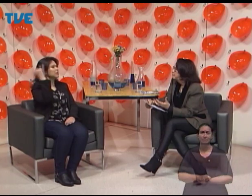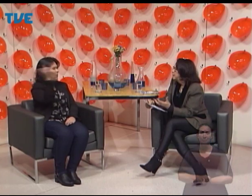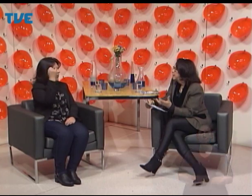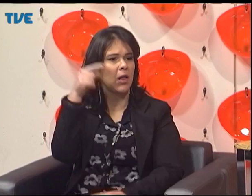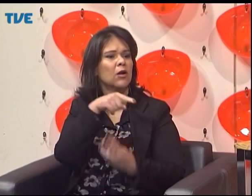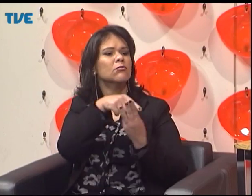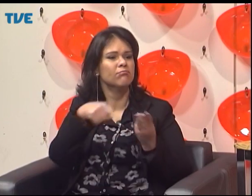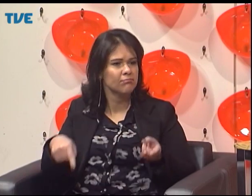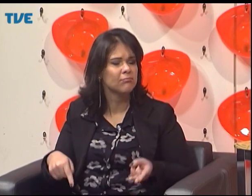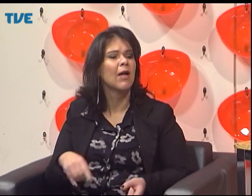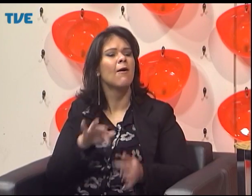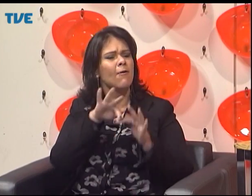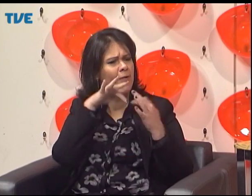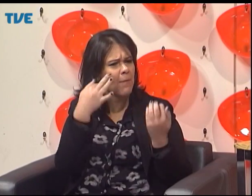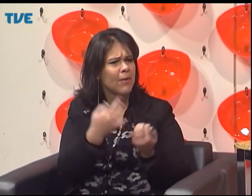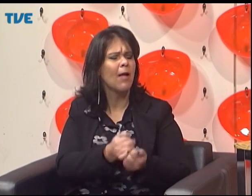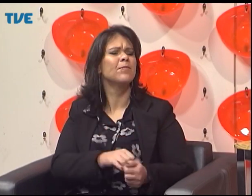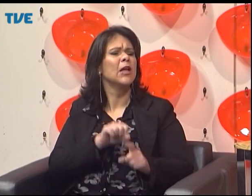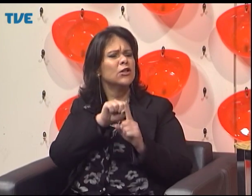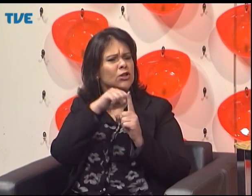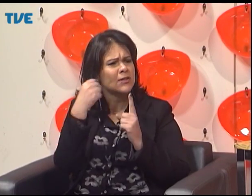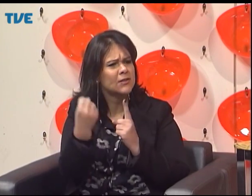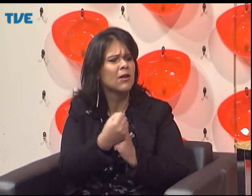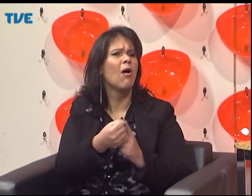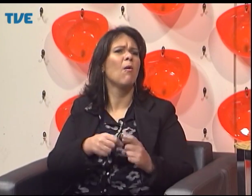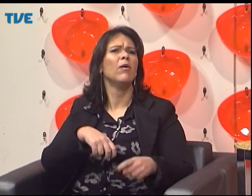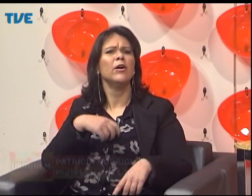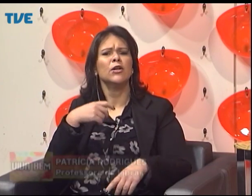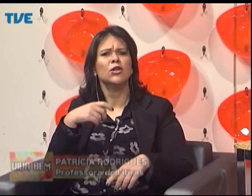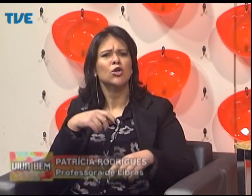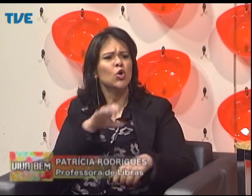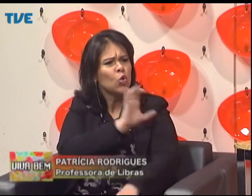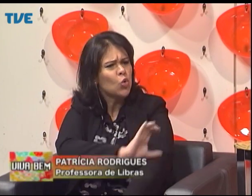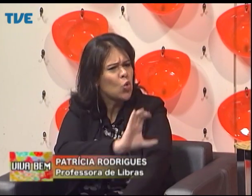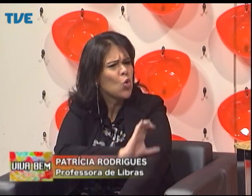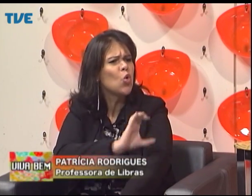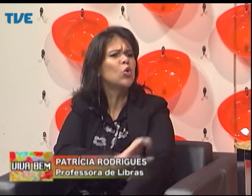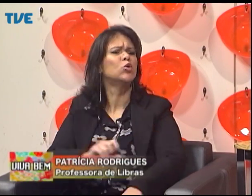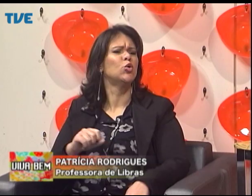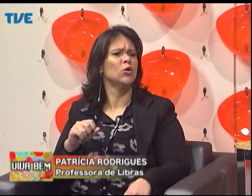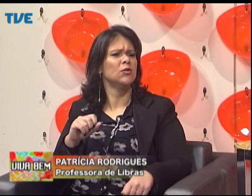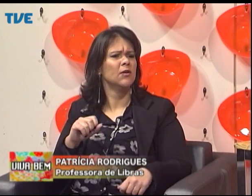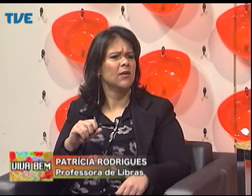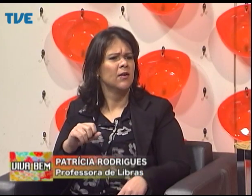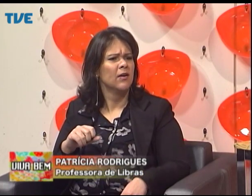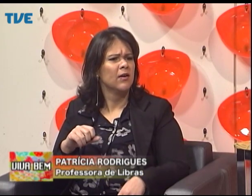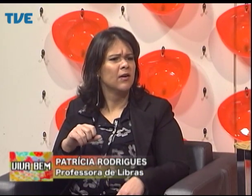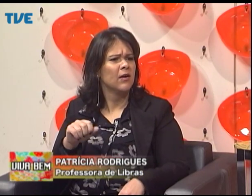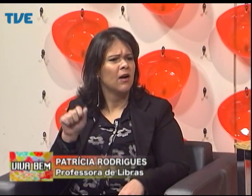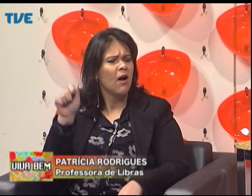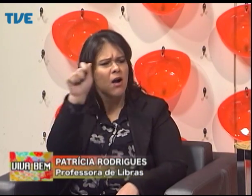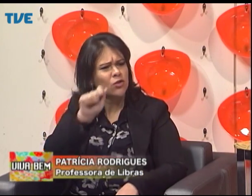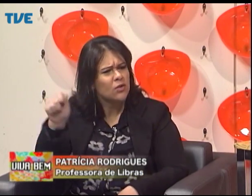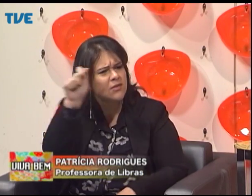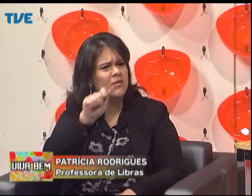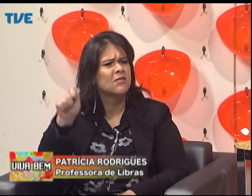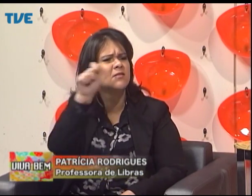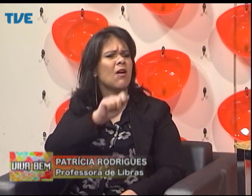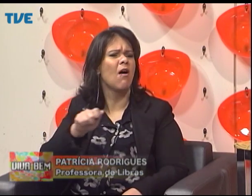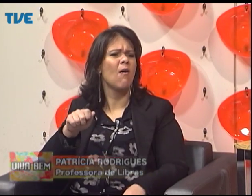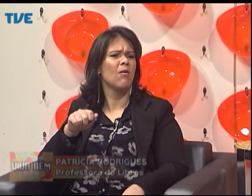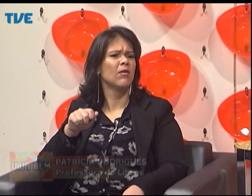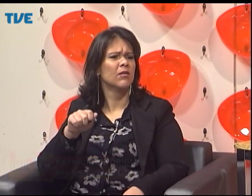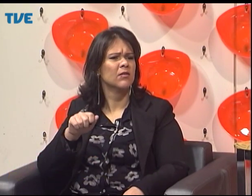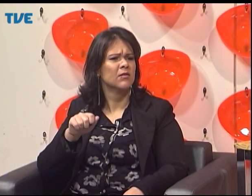Sim. Principalmente esses três. A família, a sociedade, que se pense